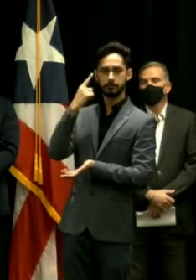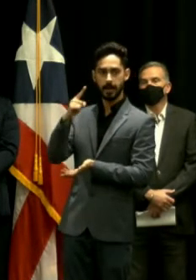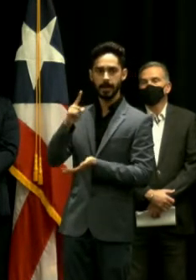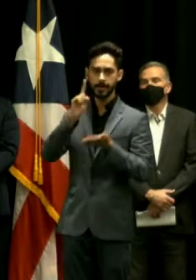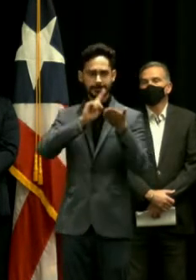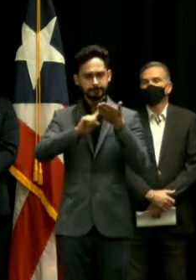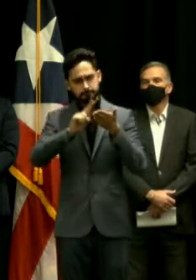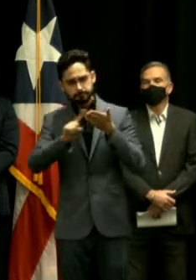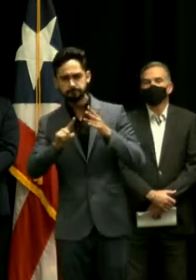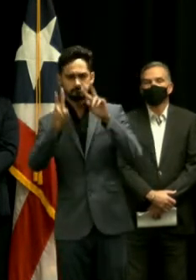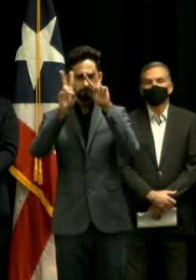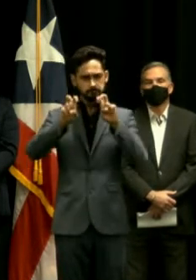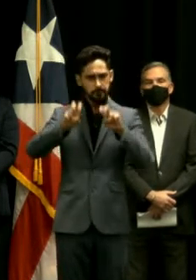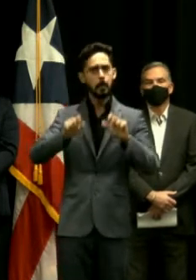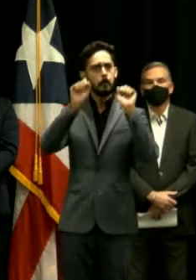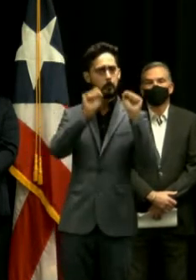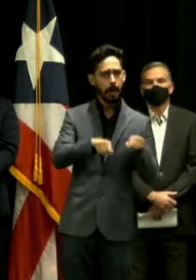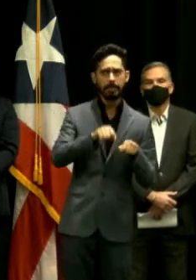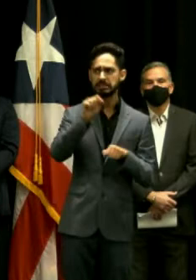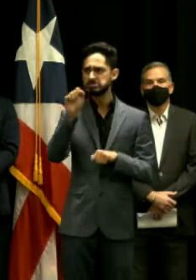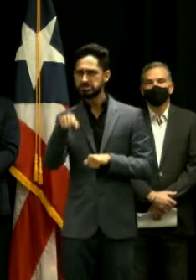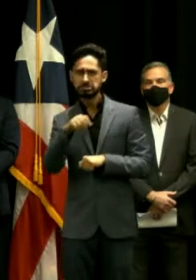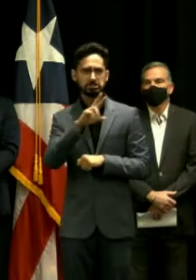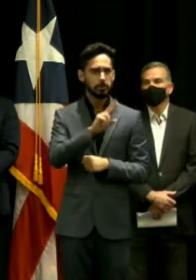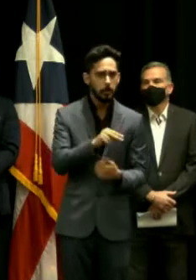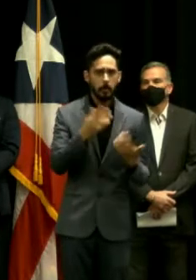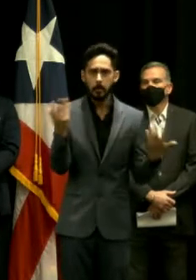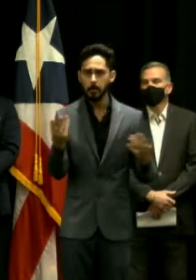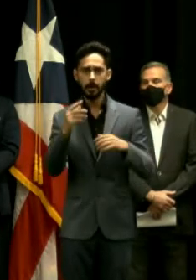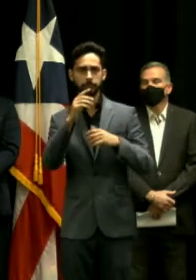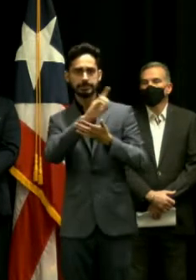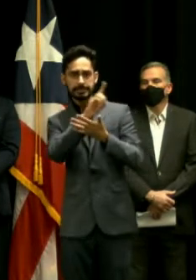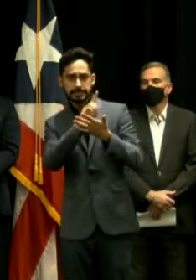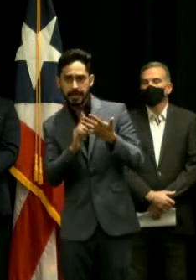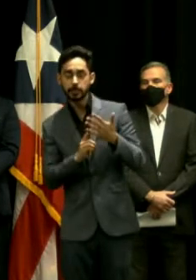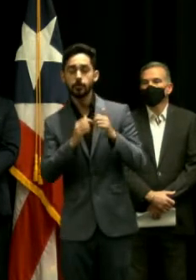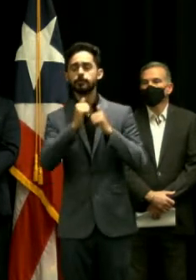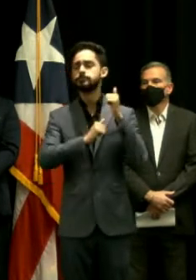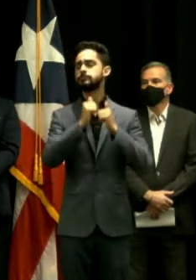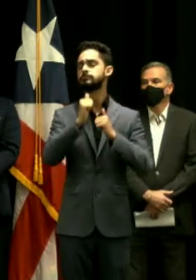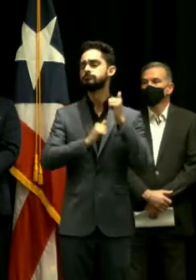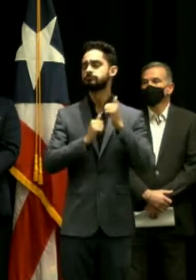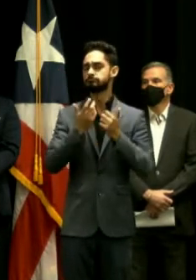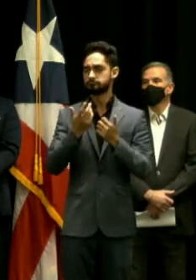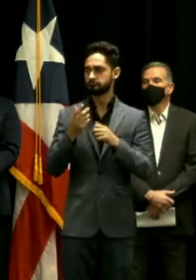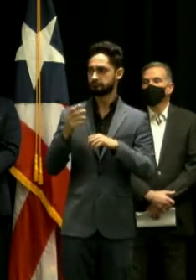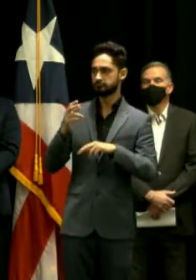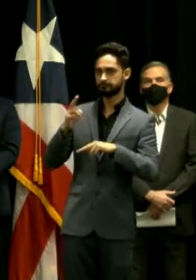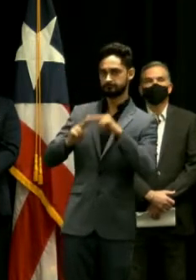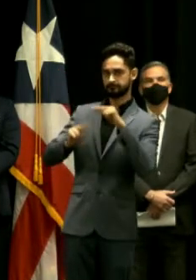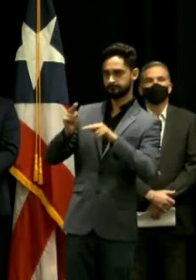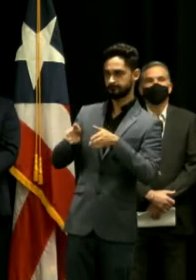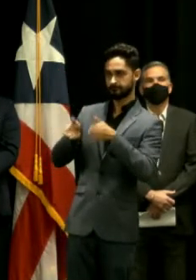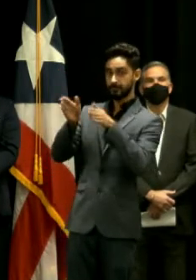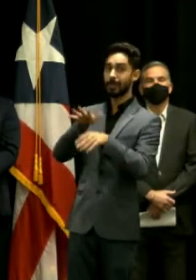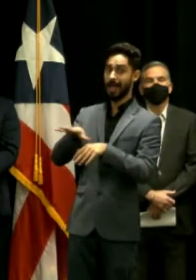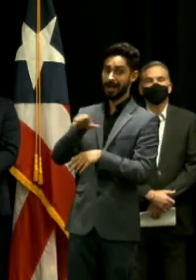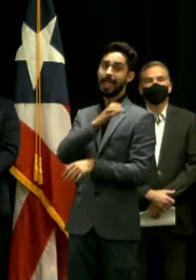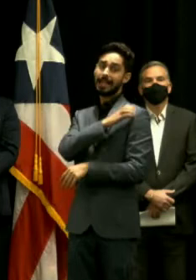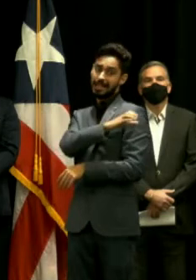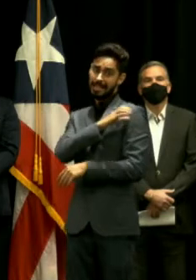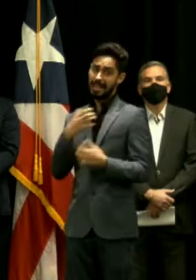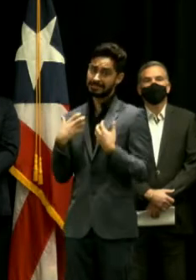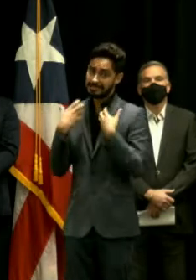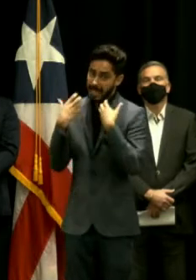de viabilidad, diseño y construcción de la clínica de salud que es necesaria en ese municipio.